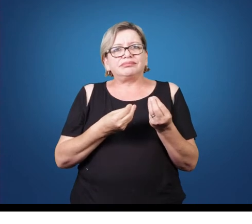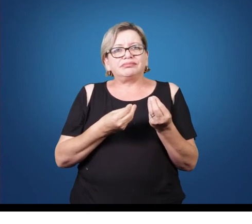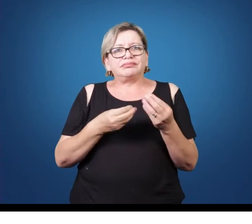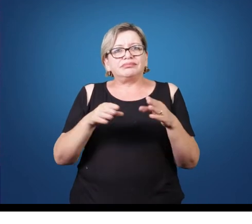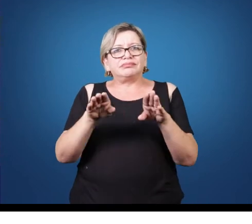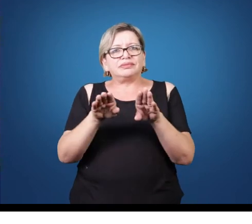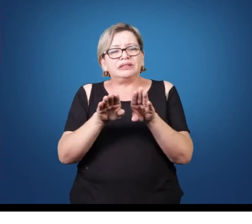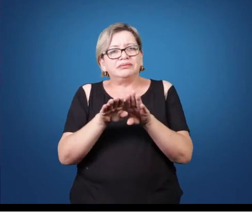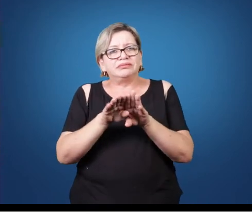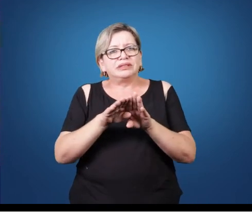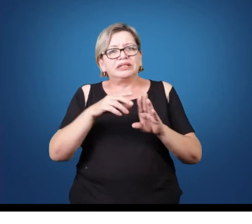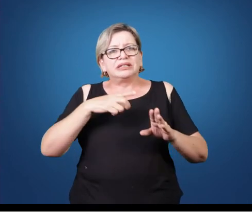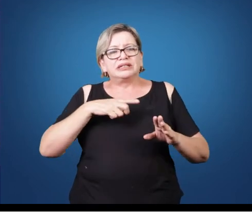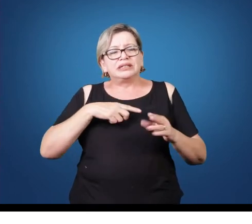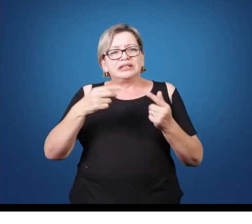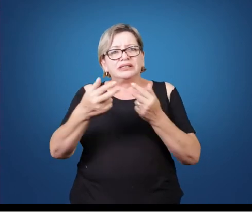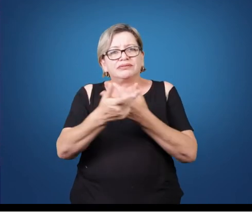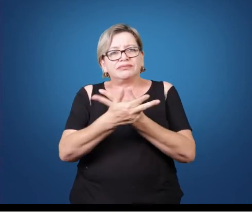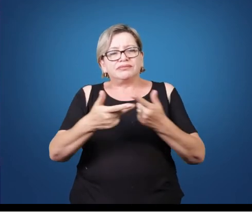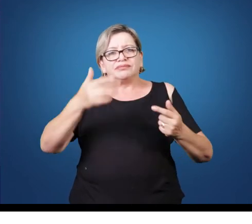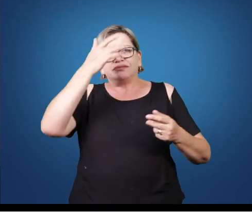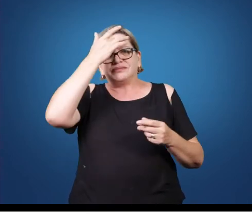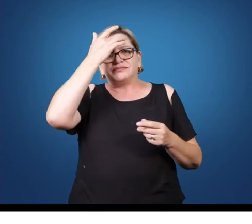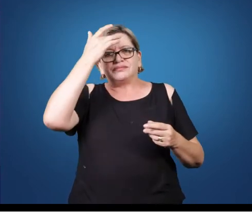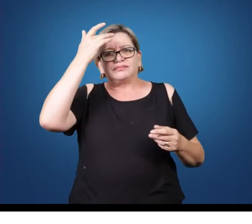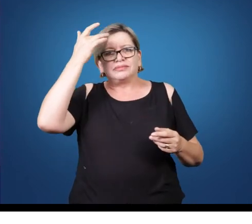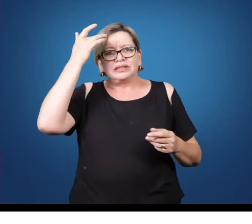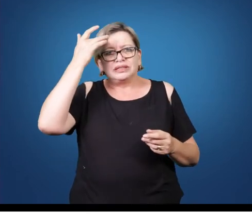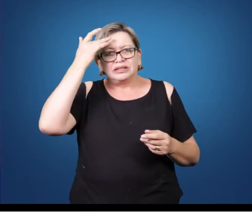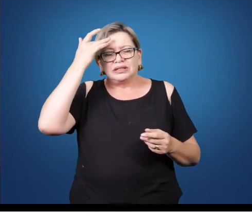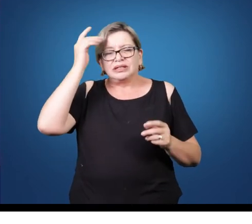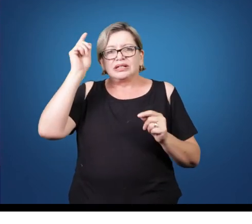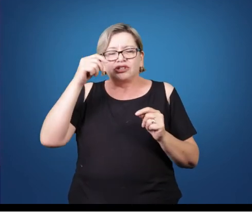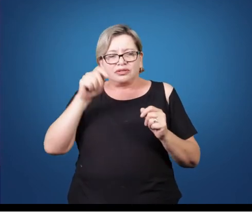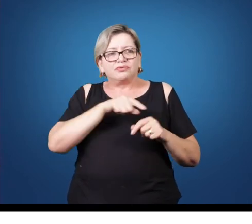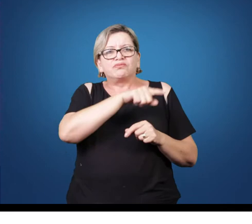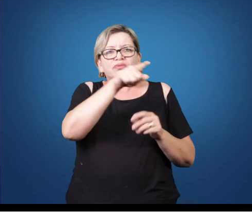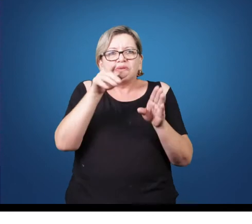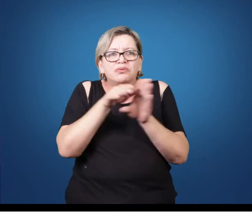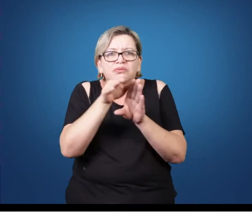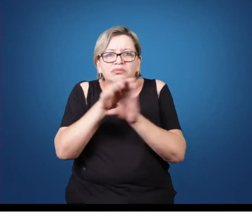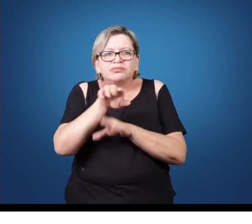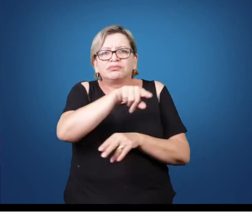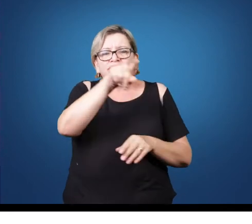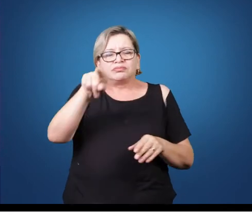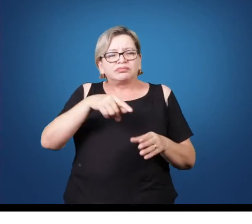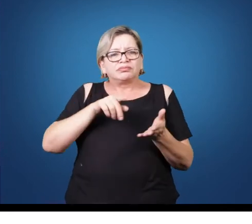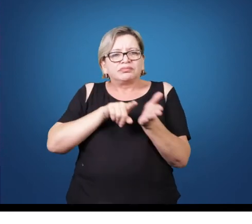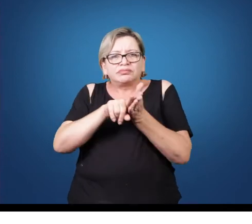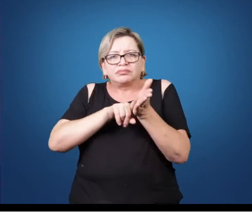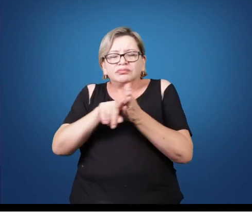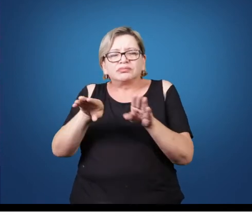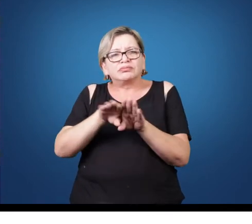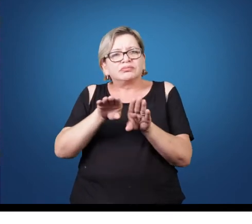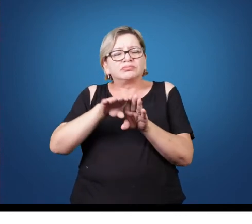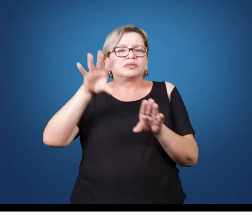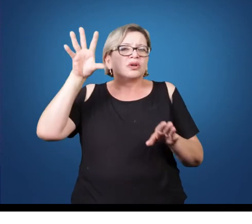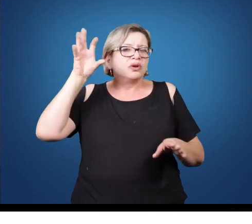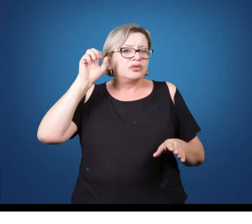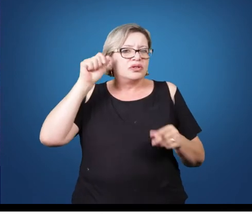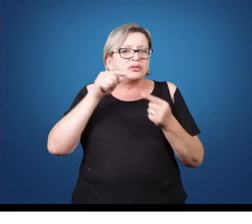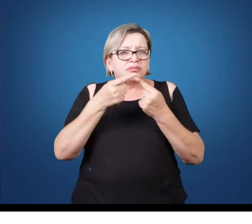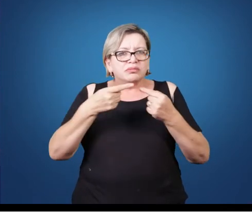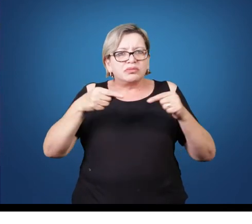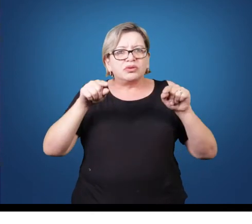e tem uma série de compositores, é recomendável que cada um dê uma pesquisada, dê uma escutada nesse material que é muito rico. Eu também